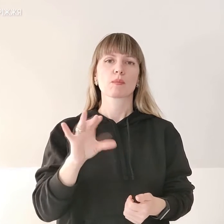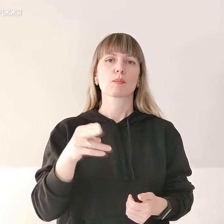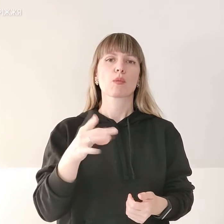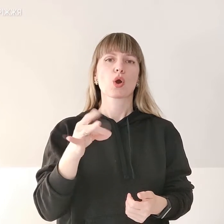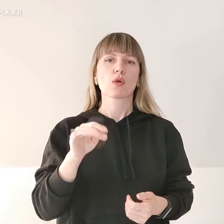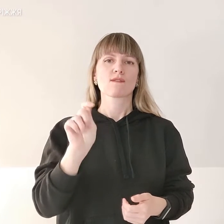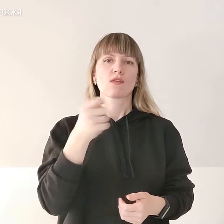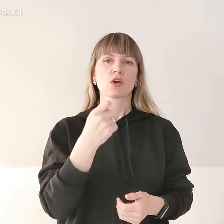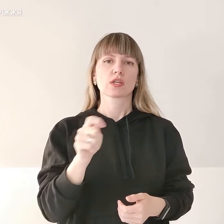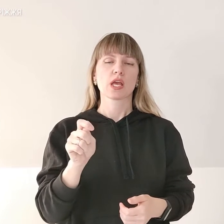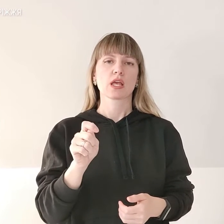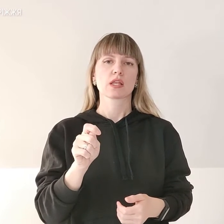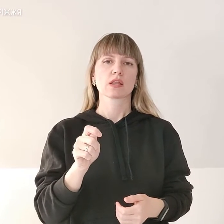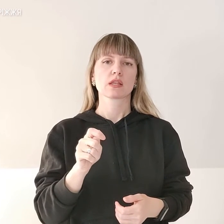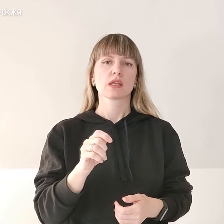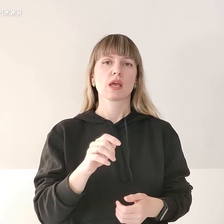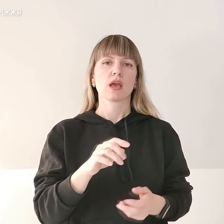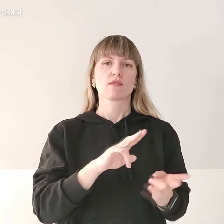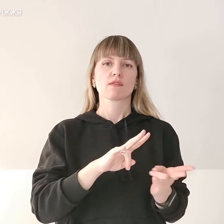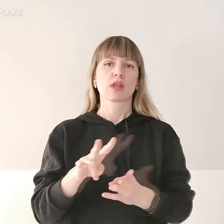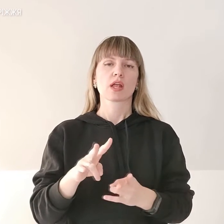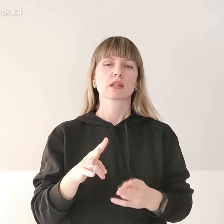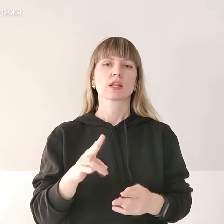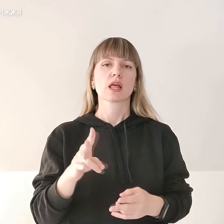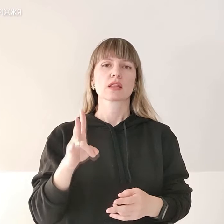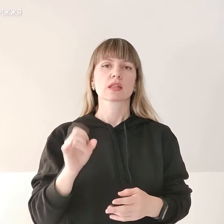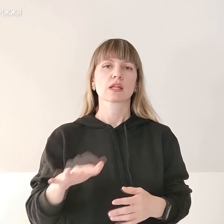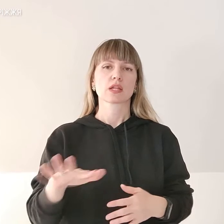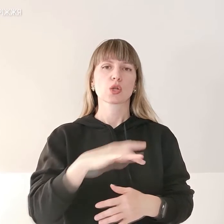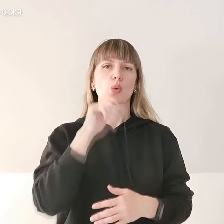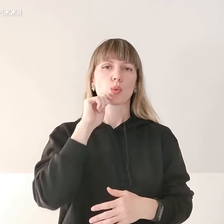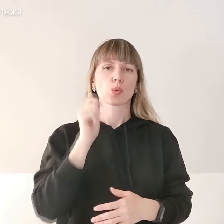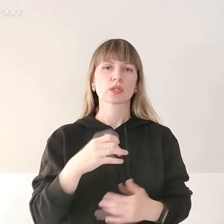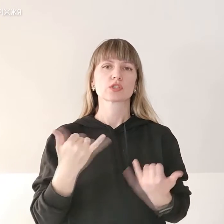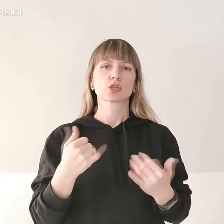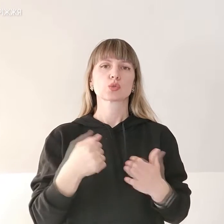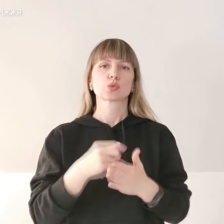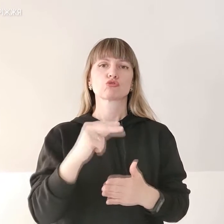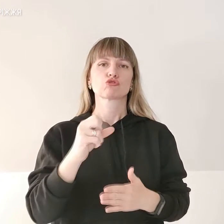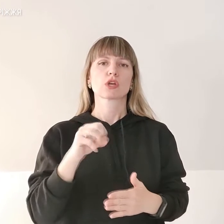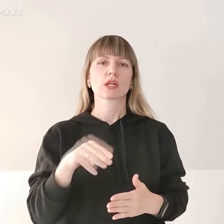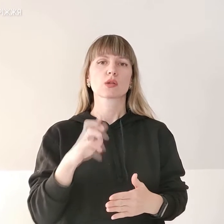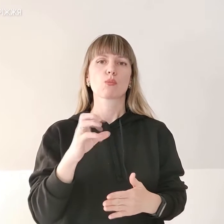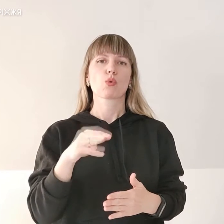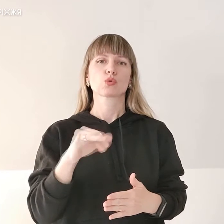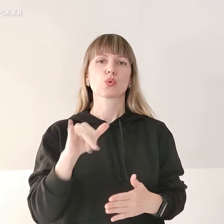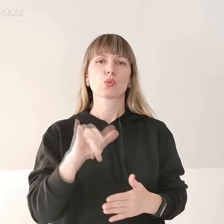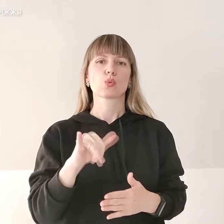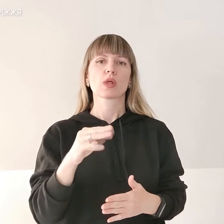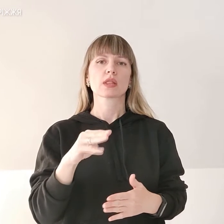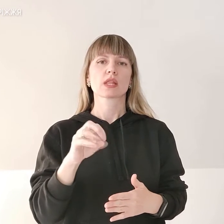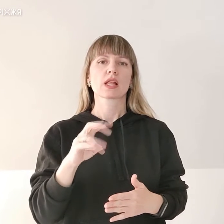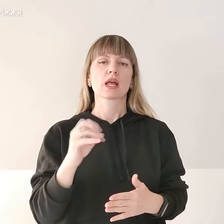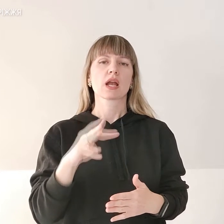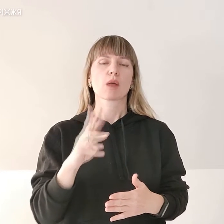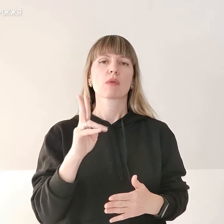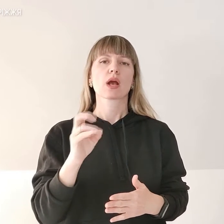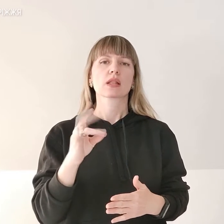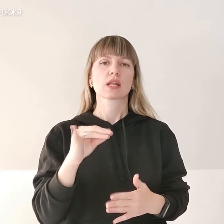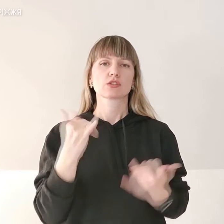окупантів на території України. І відтепер до чат-боту у телеграм-каналі, власне чат-боти ви зараз можете бачити на